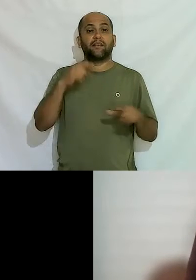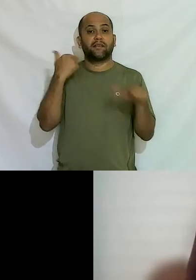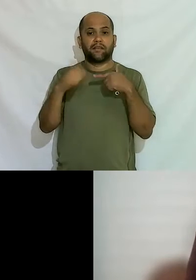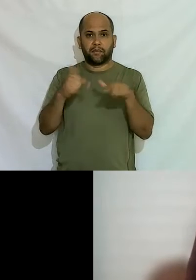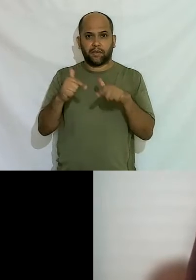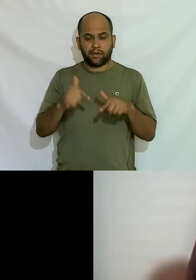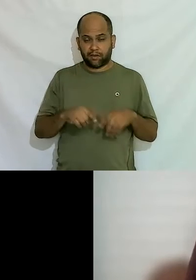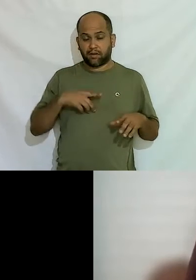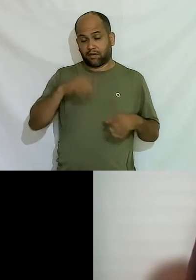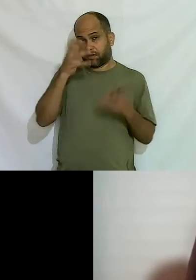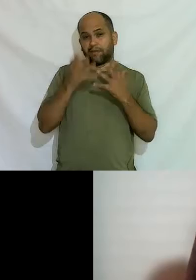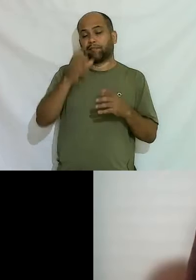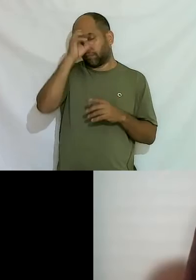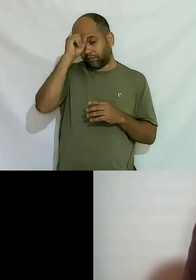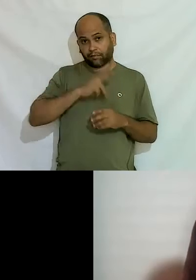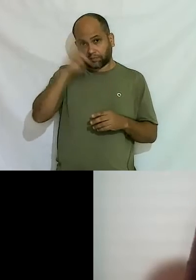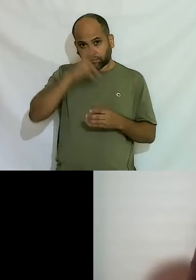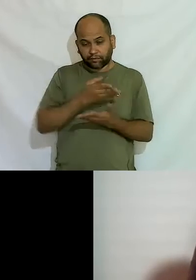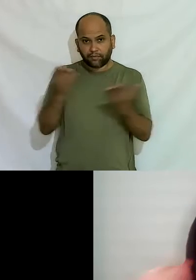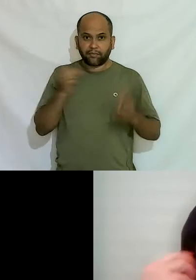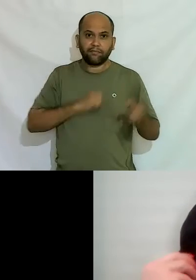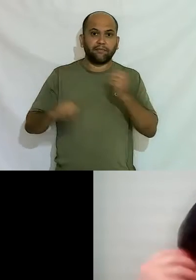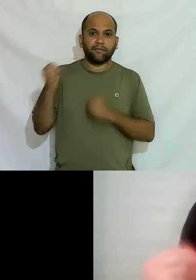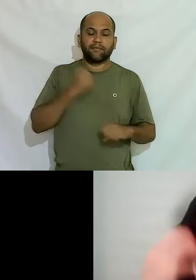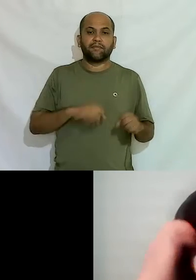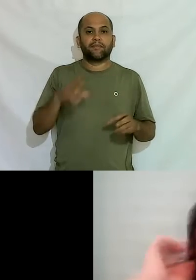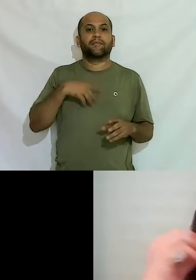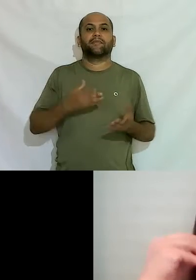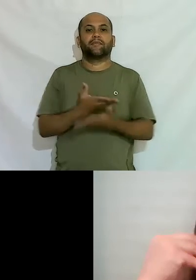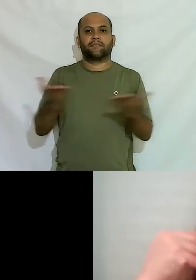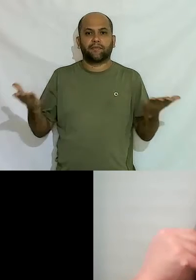muito com você a gente está muito ansioso para te ouvir e o espaço é seu